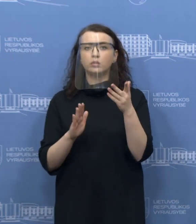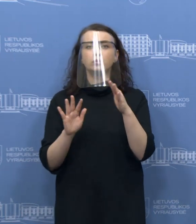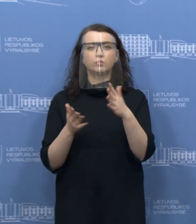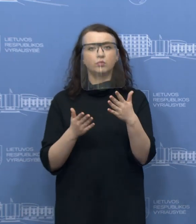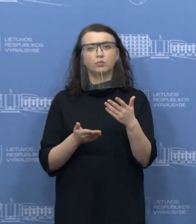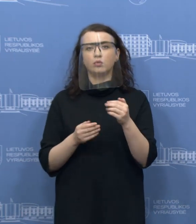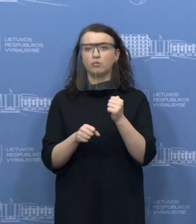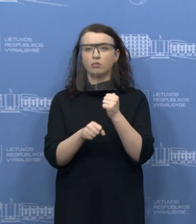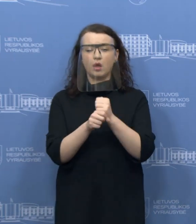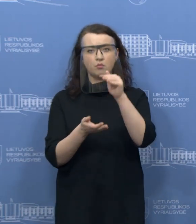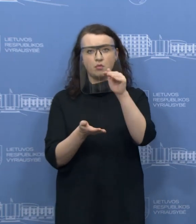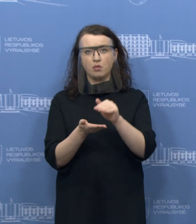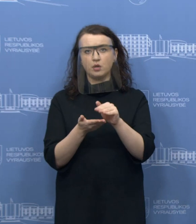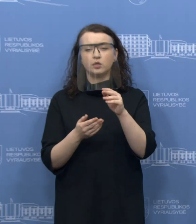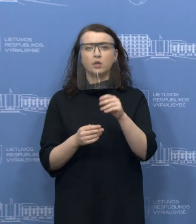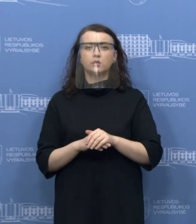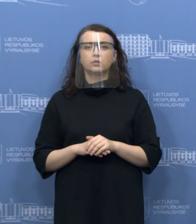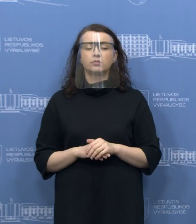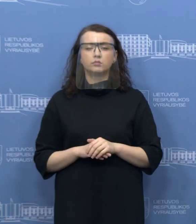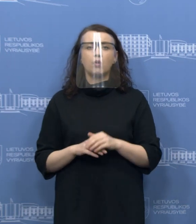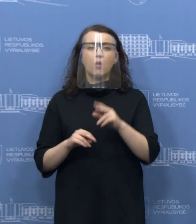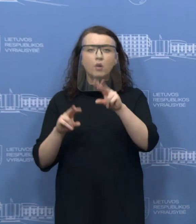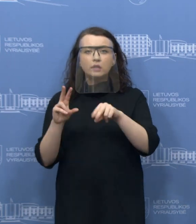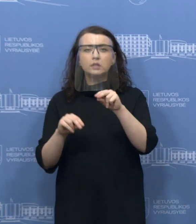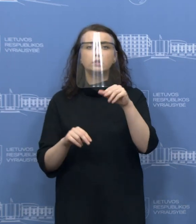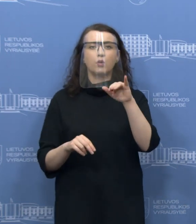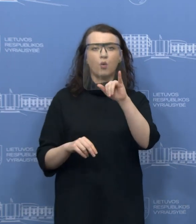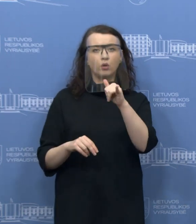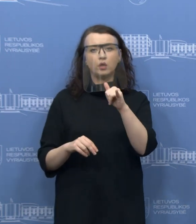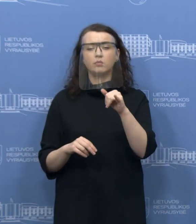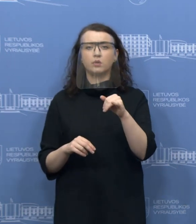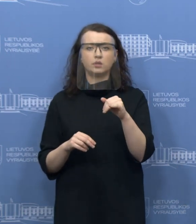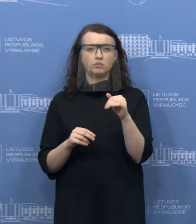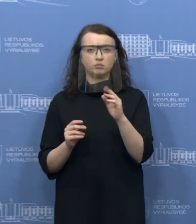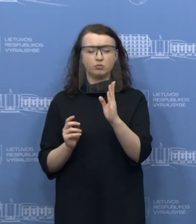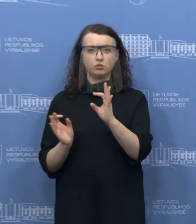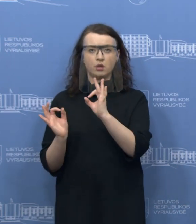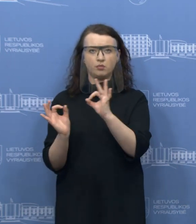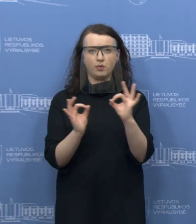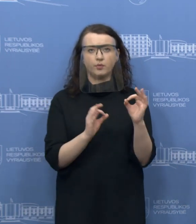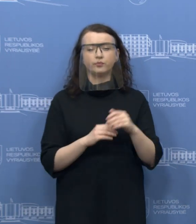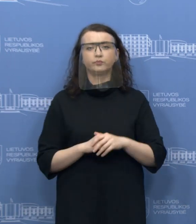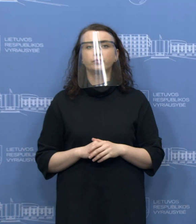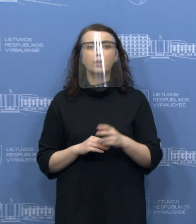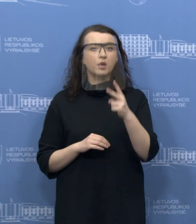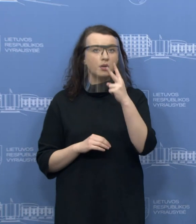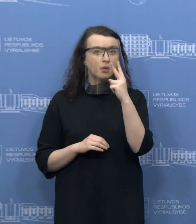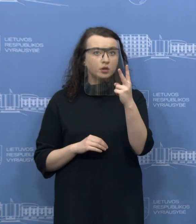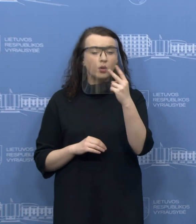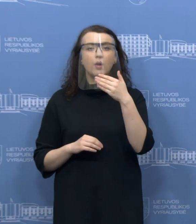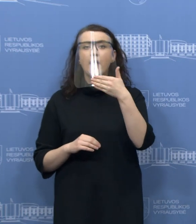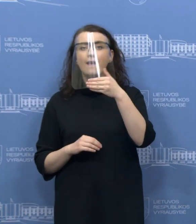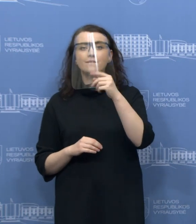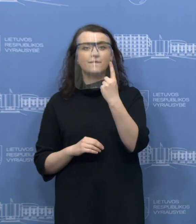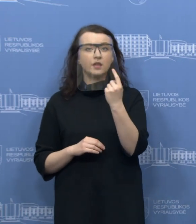nemažės, o rizikos valdymo atrankos kokybės ir mūsų darbo niekas netšaukia valstybei. Matau darėm vienas, nori